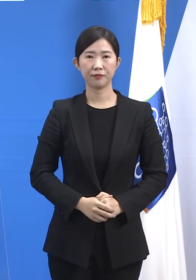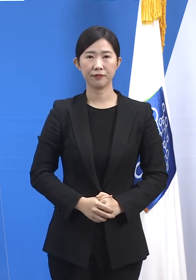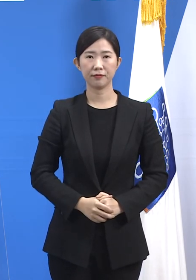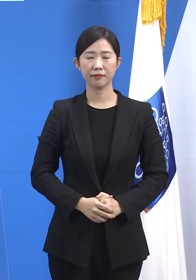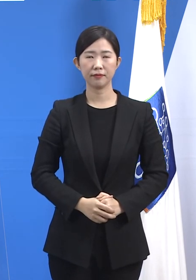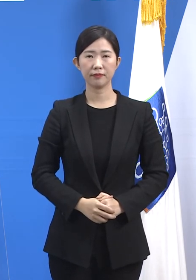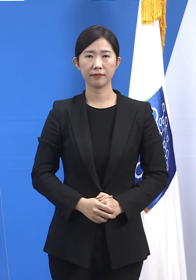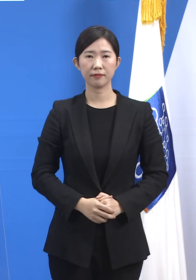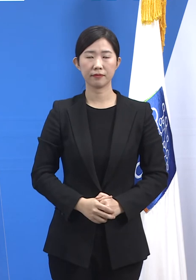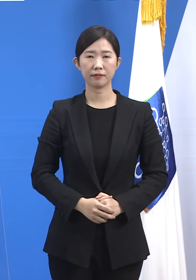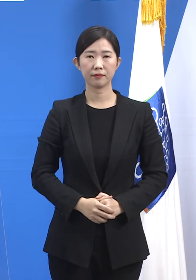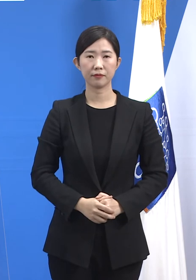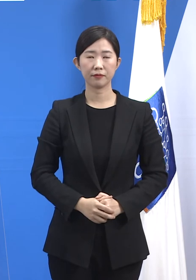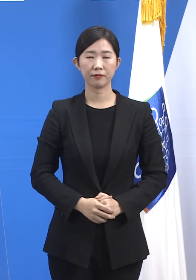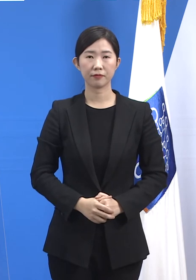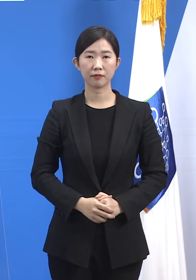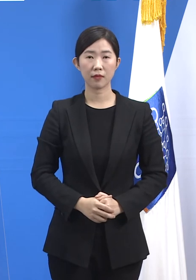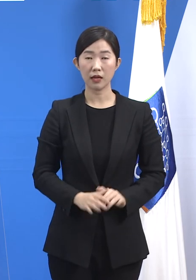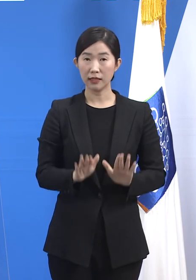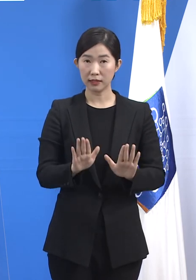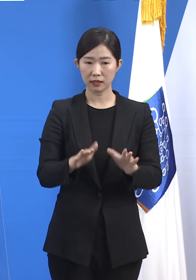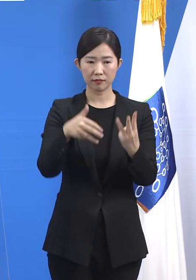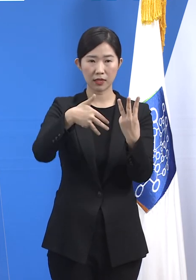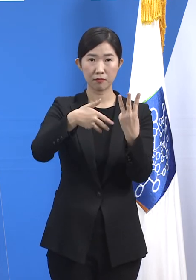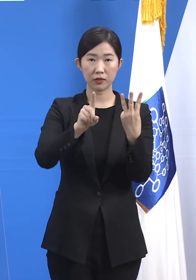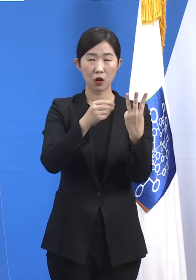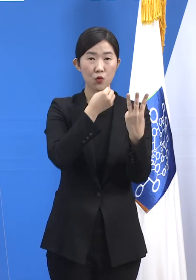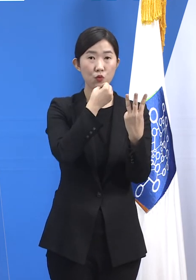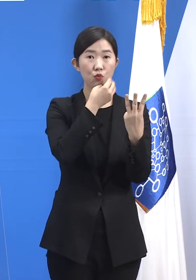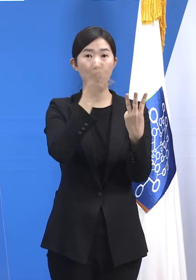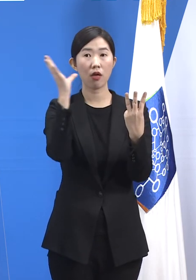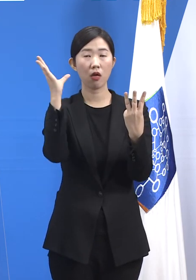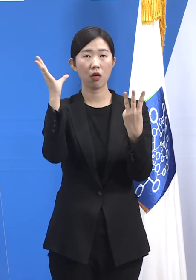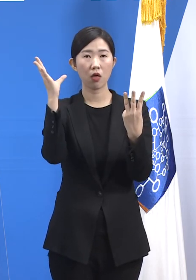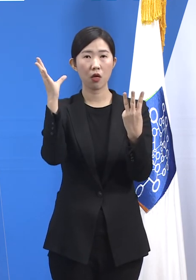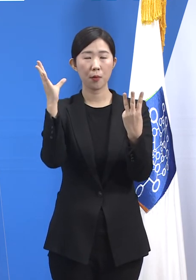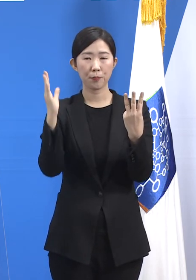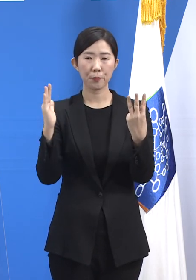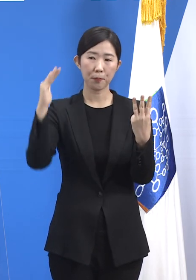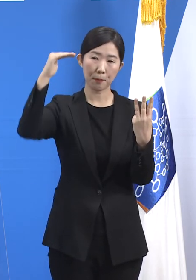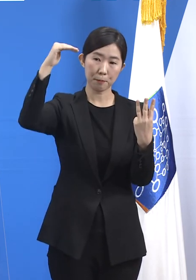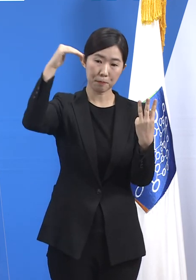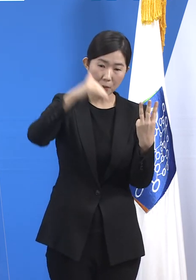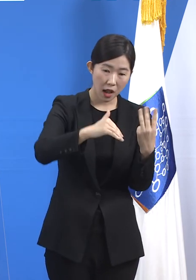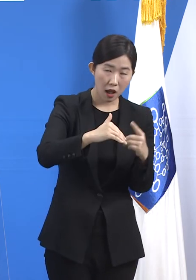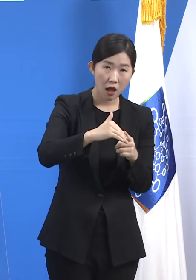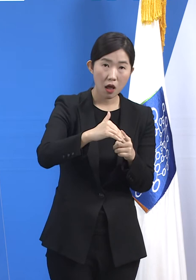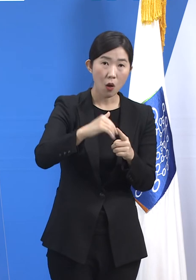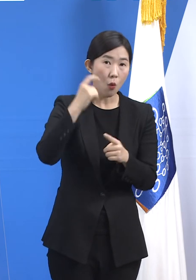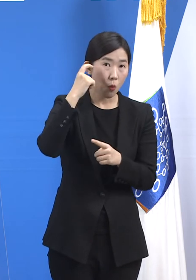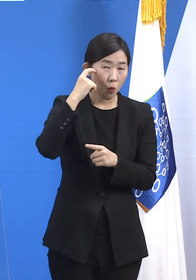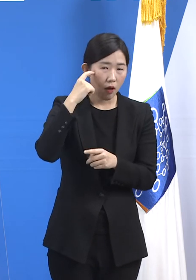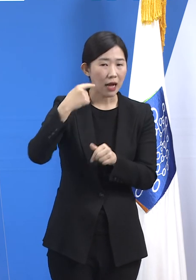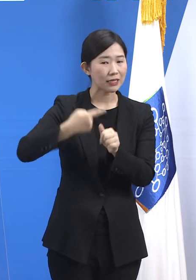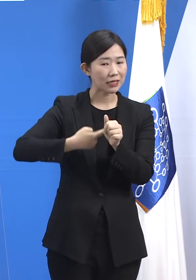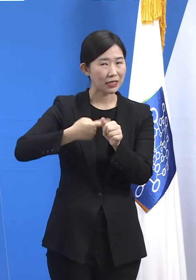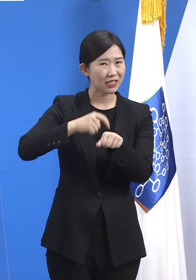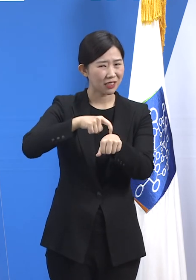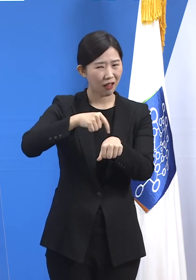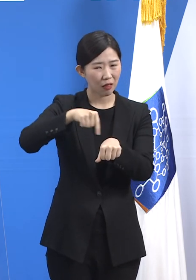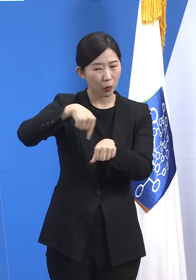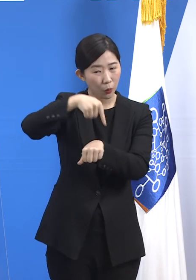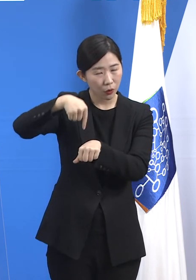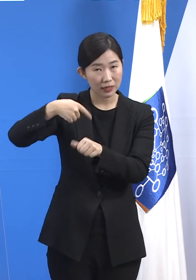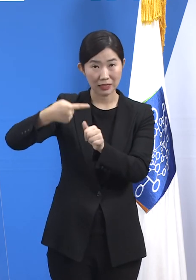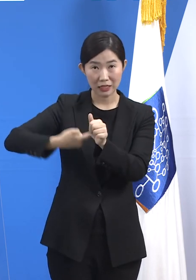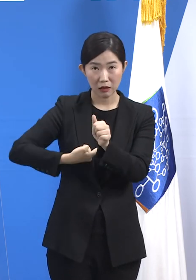이렇게 3차 유행 곡선이 꺾인 것은 어떤 자연경과로 된 것이 아닙니다. 우리들이